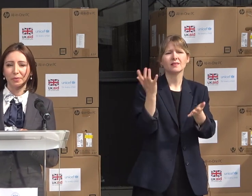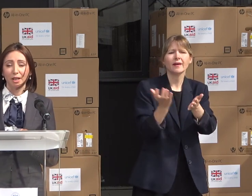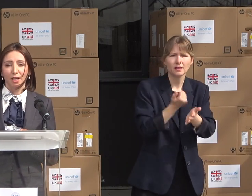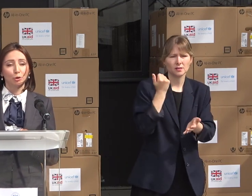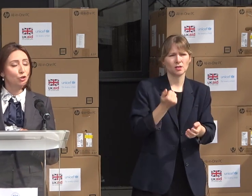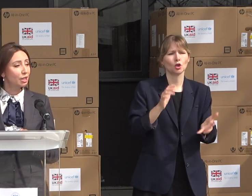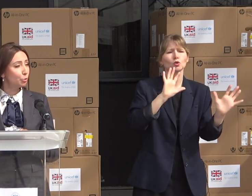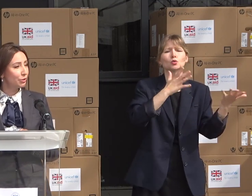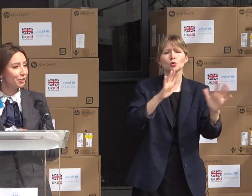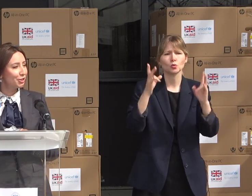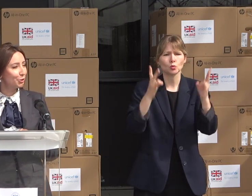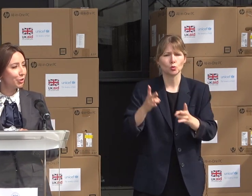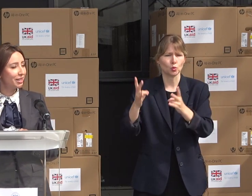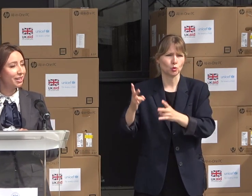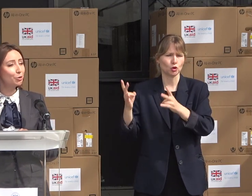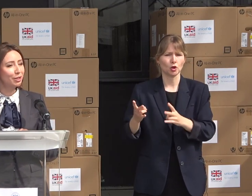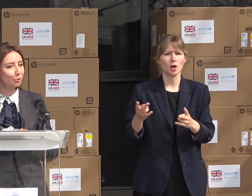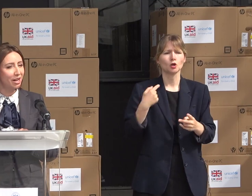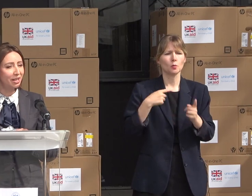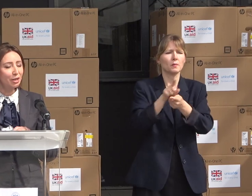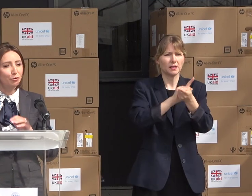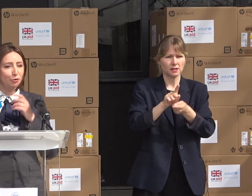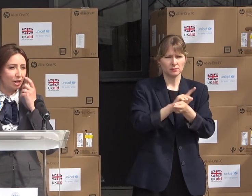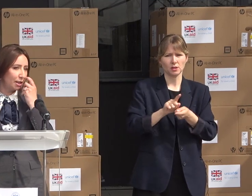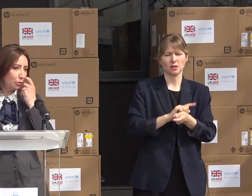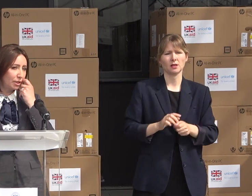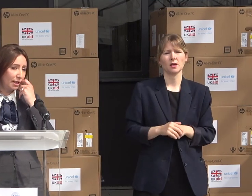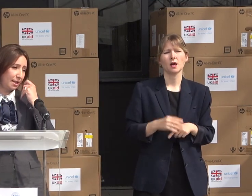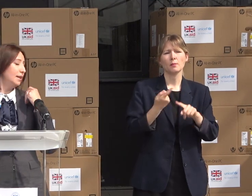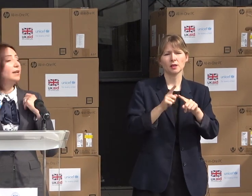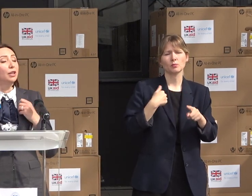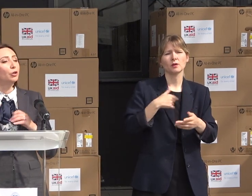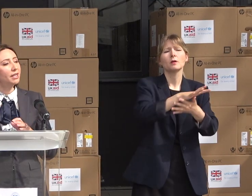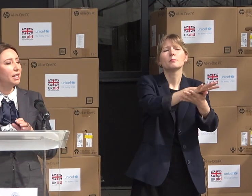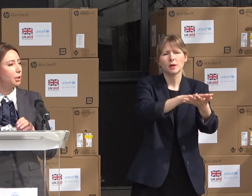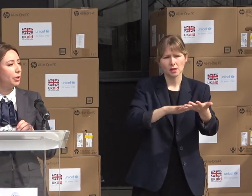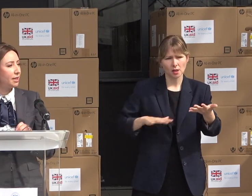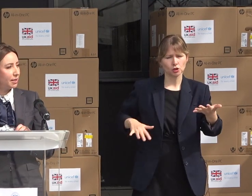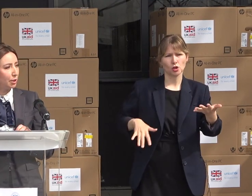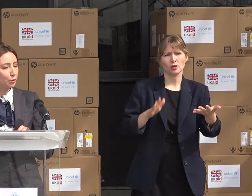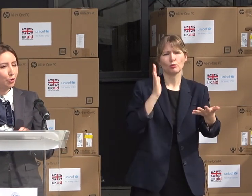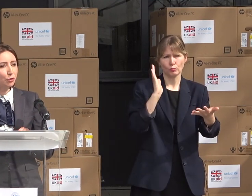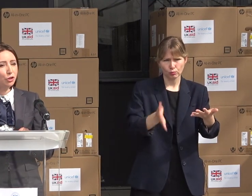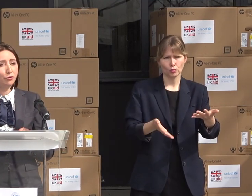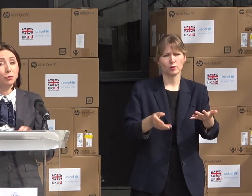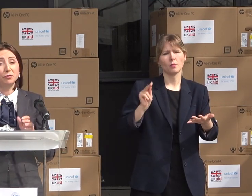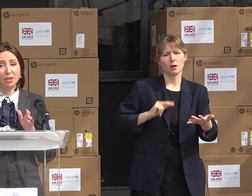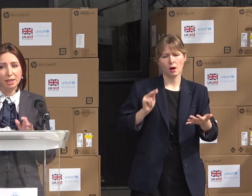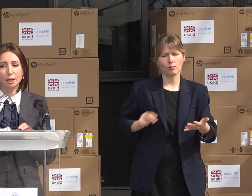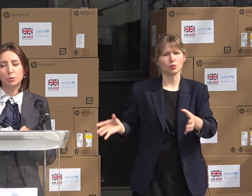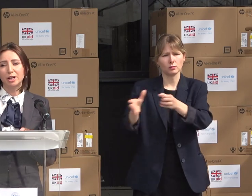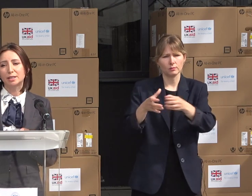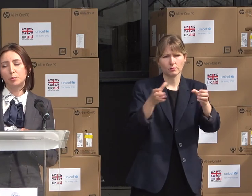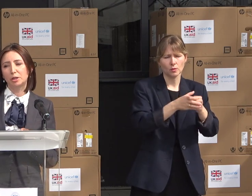ajutăm. Într-un ceas bun și noi, în continuare, vom fi alături de toate echipile din teritoriu și vom